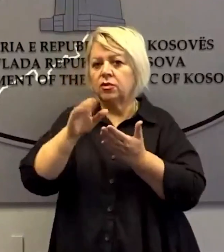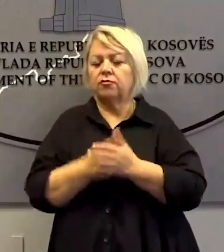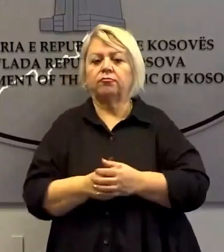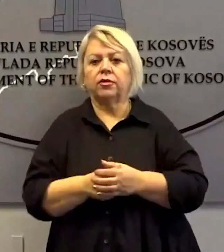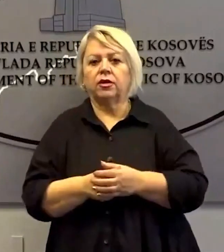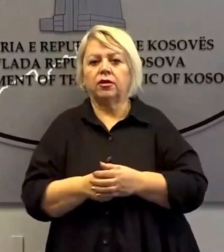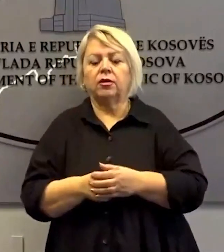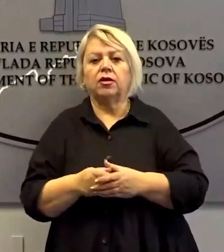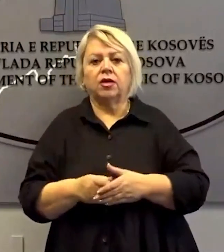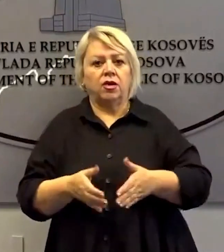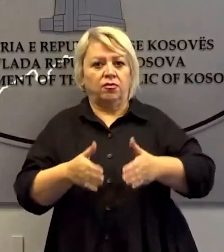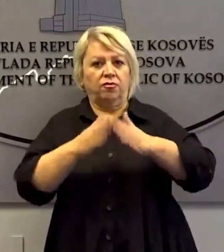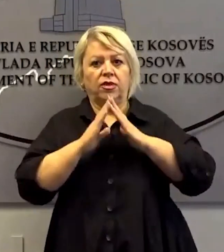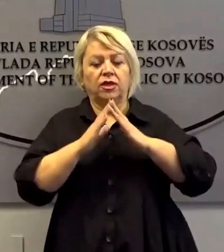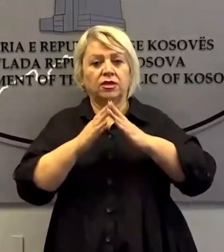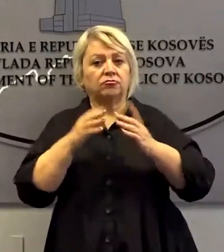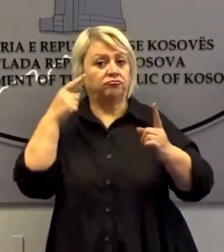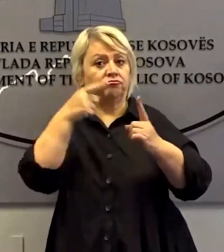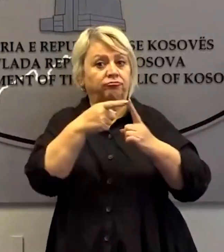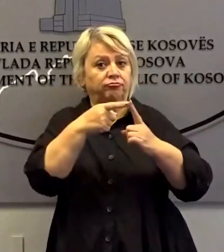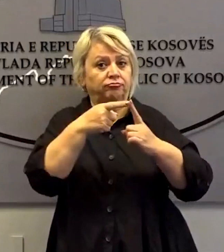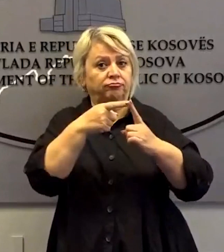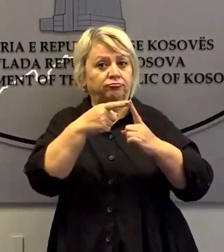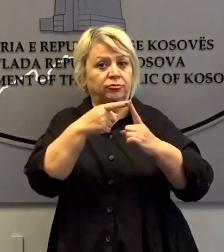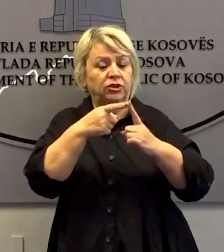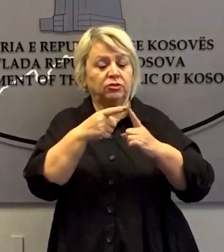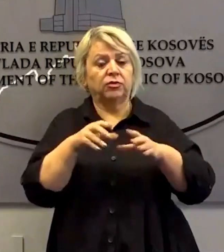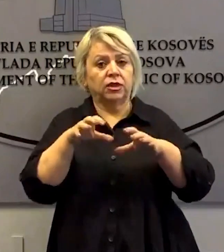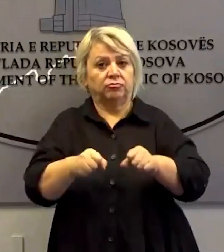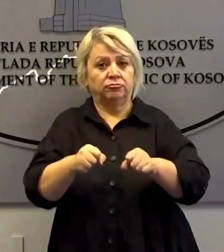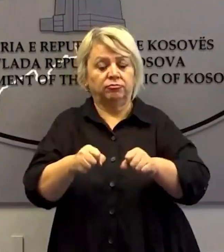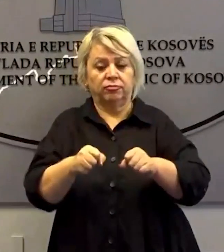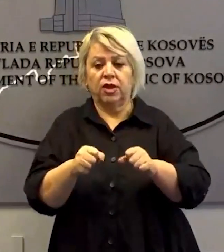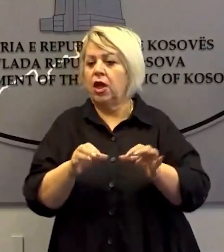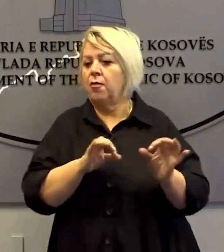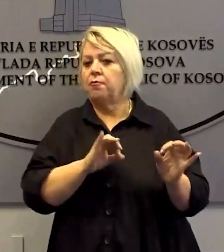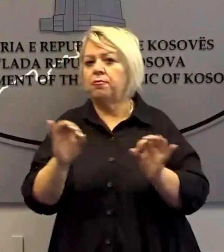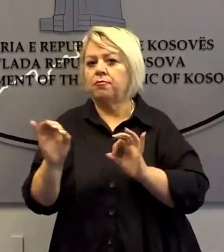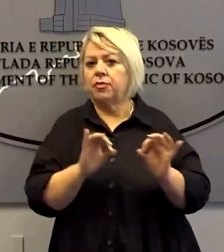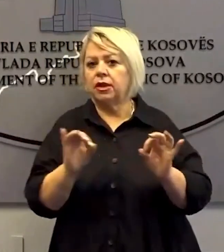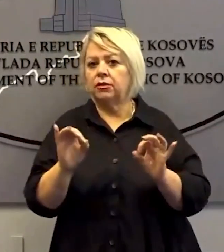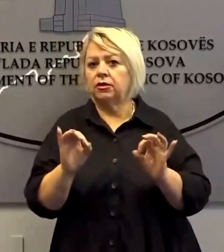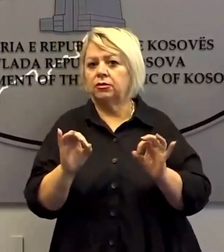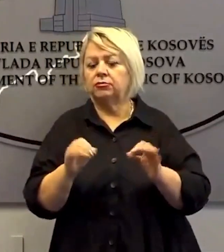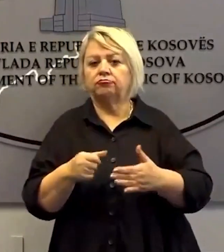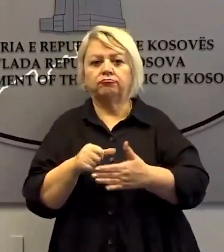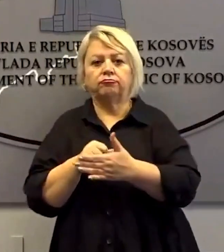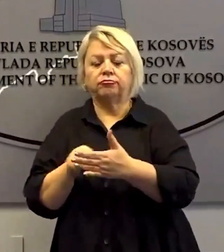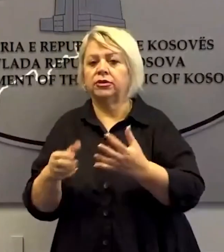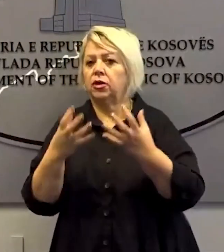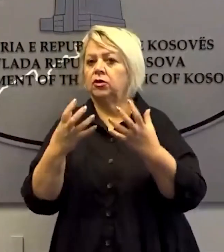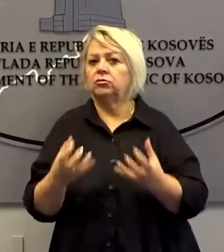marjen e villës radojqicit në brigjit e licjenit të imonit, por këto plane janë pezulluar